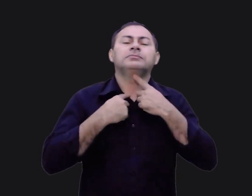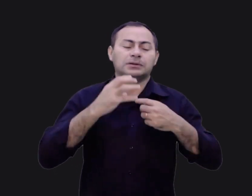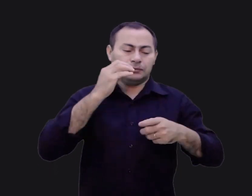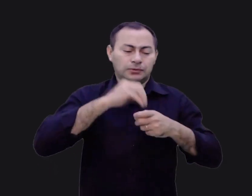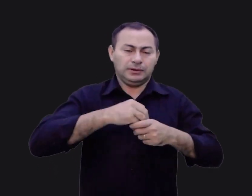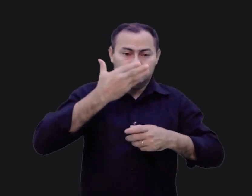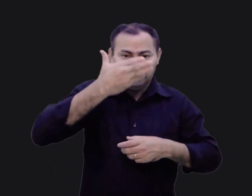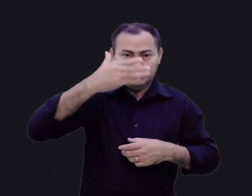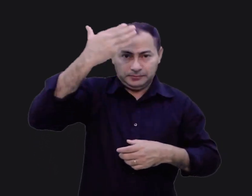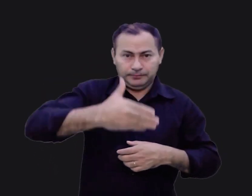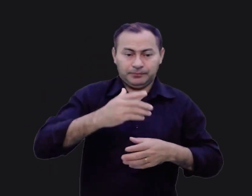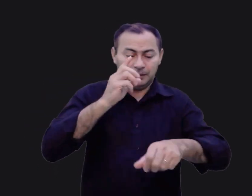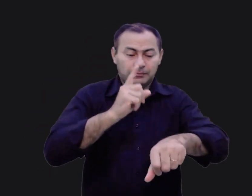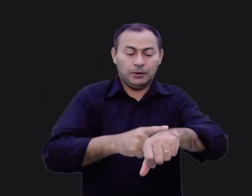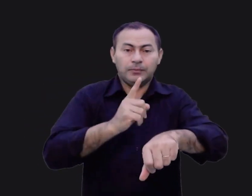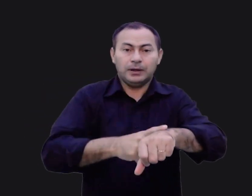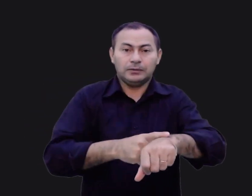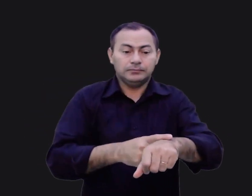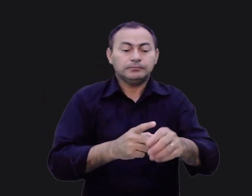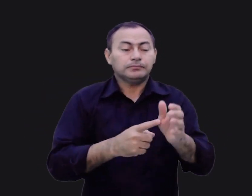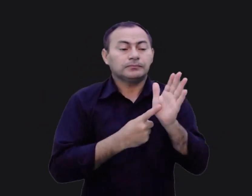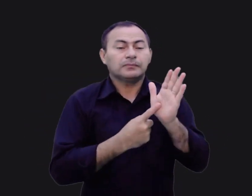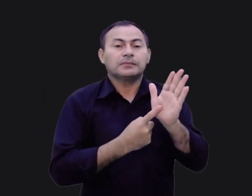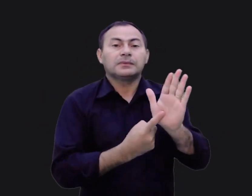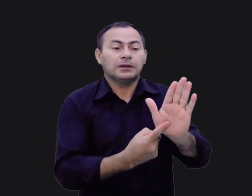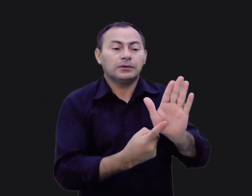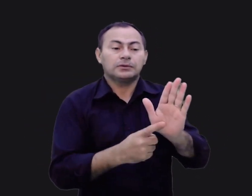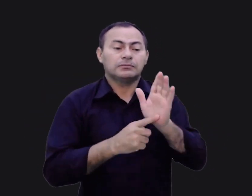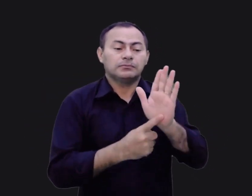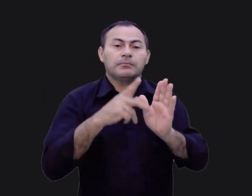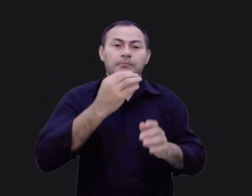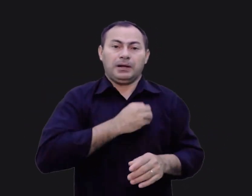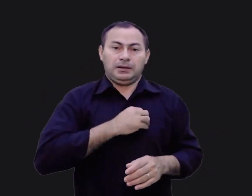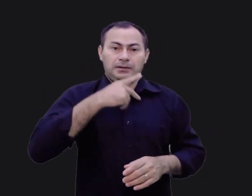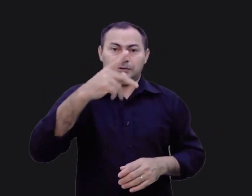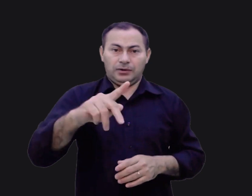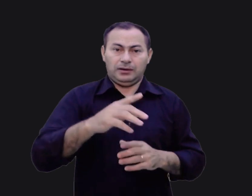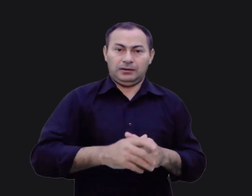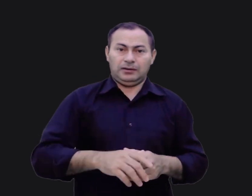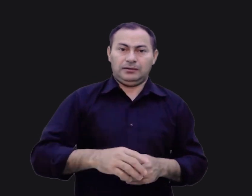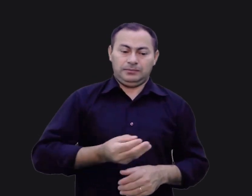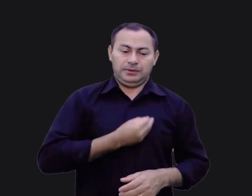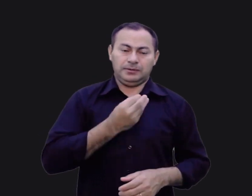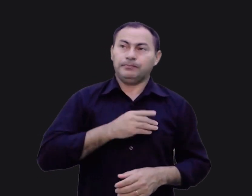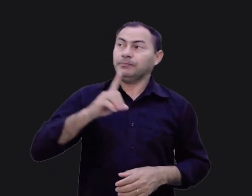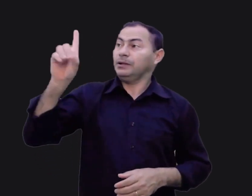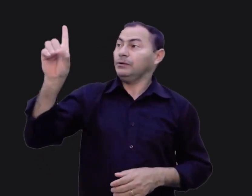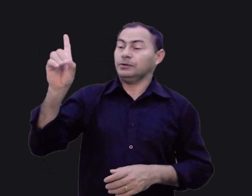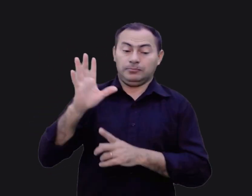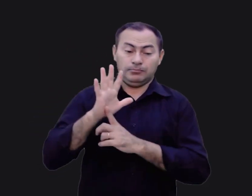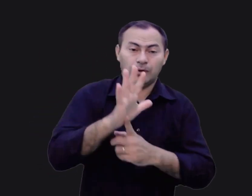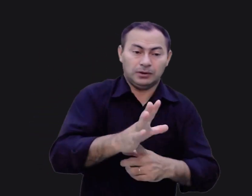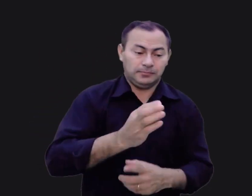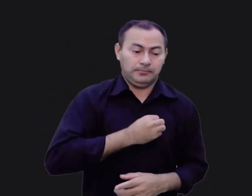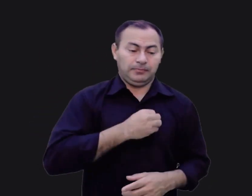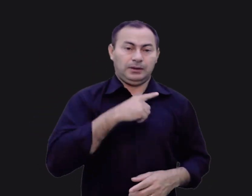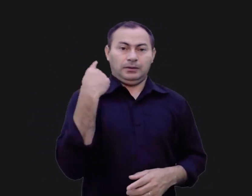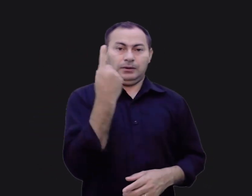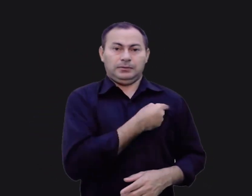você mesmo e em determinado momento Deus apontasse o pecado em sua vida. Quando Deus aponta o dedo para o pecado em nossa vida, de acordo com o